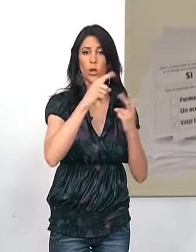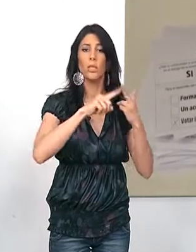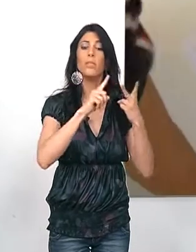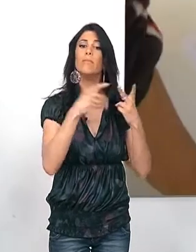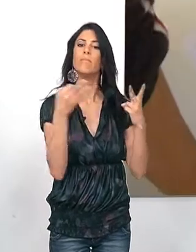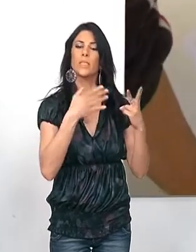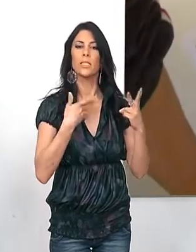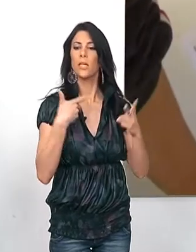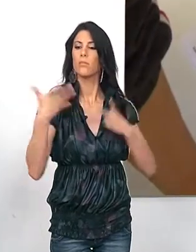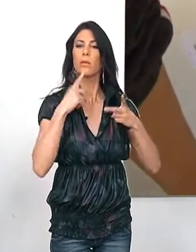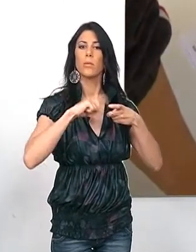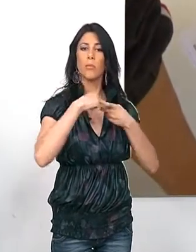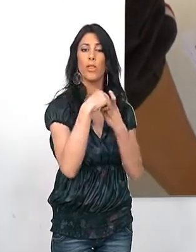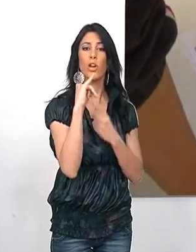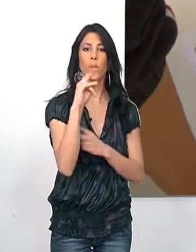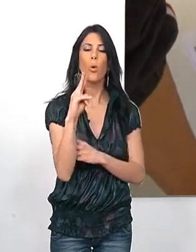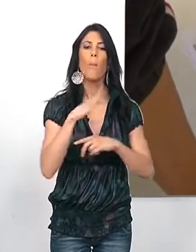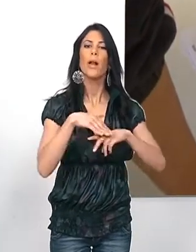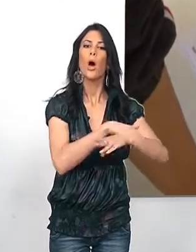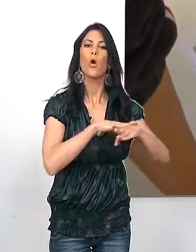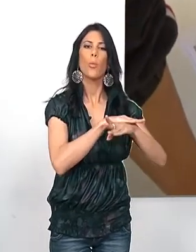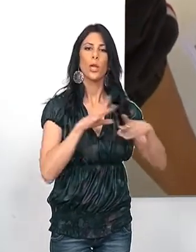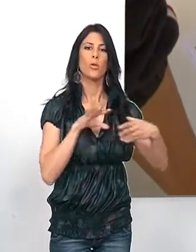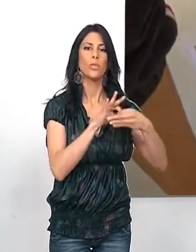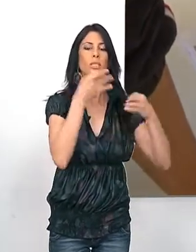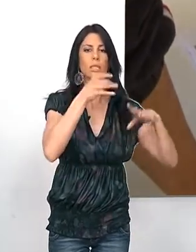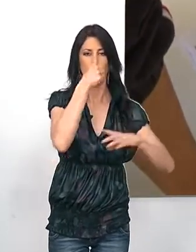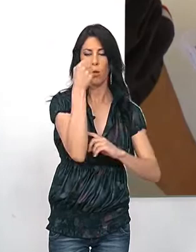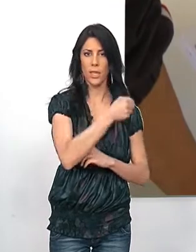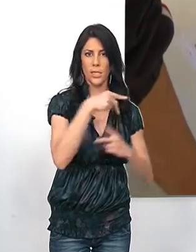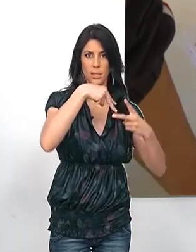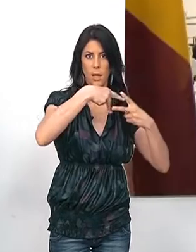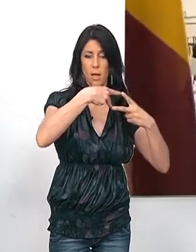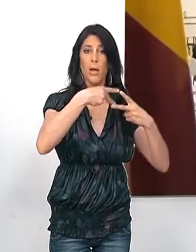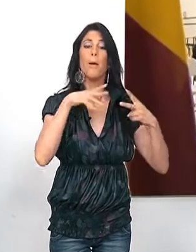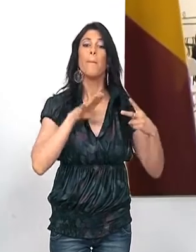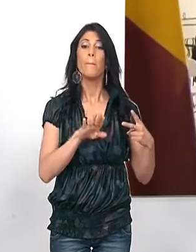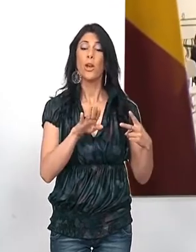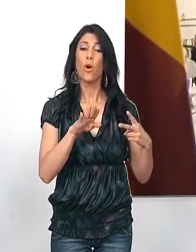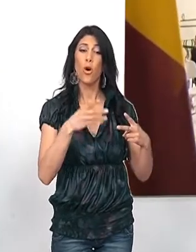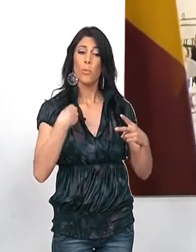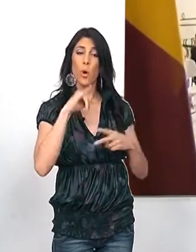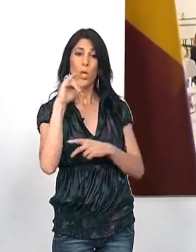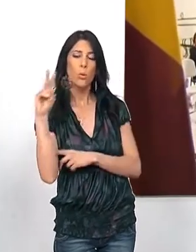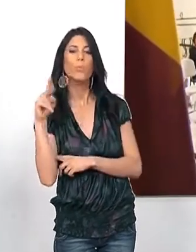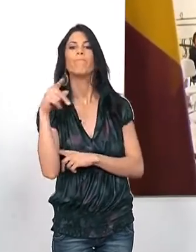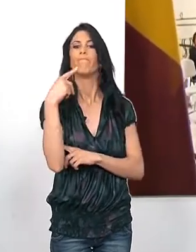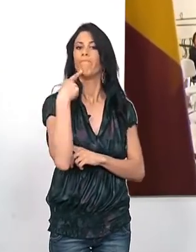y la segunda proclive a la participación de Izquierda Unida en un gobierno de coalición con los socialistas. Ahora la dirección regional de IU ha